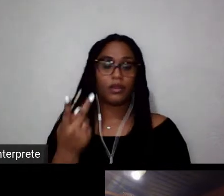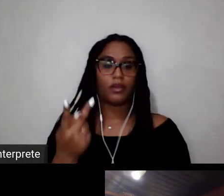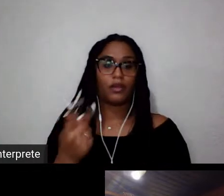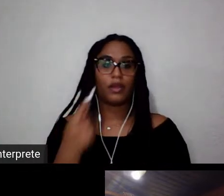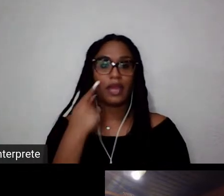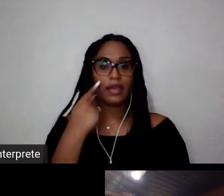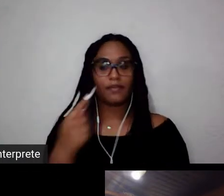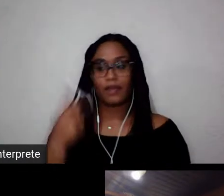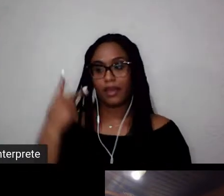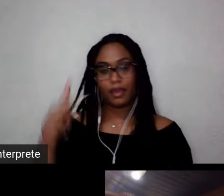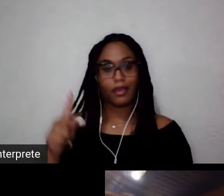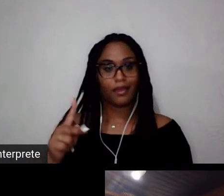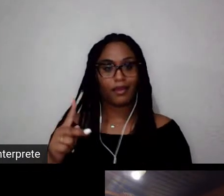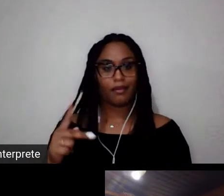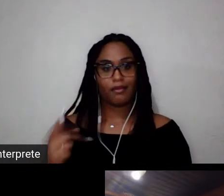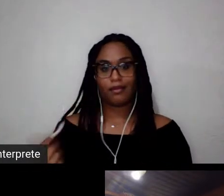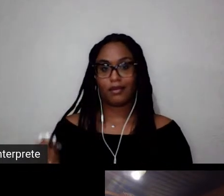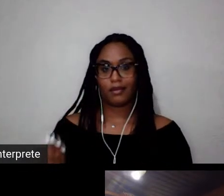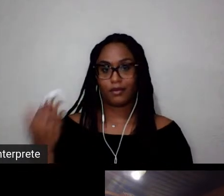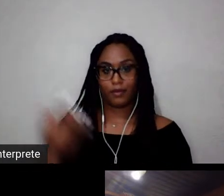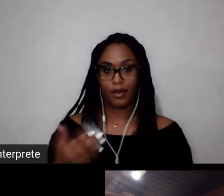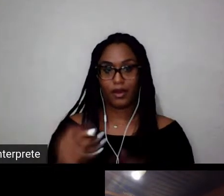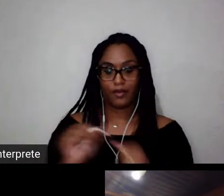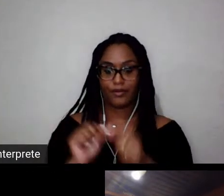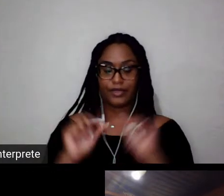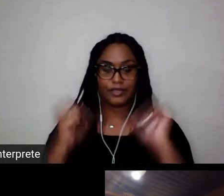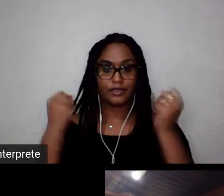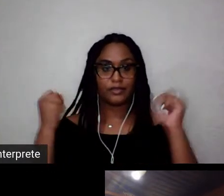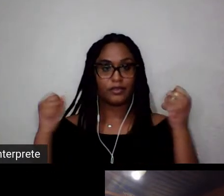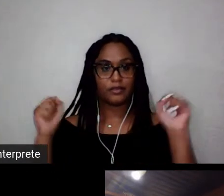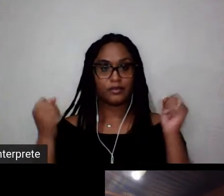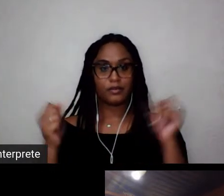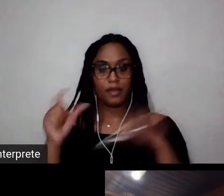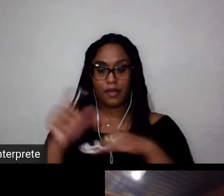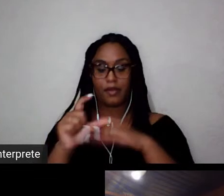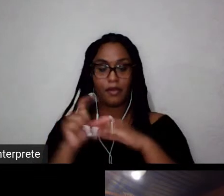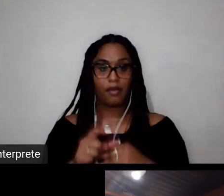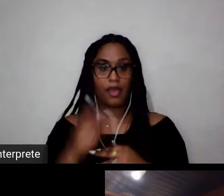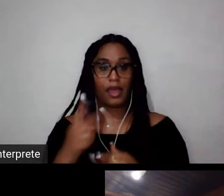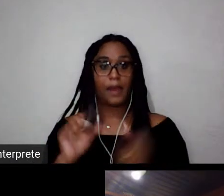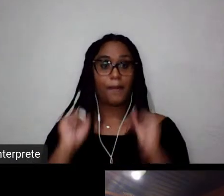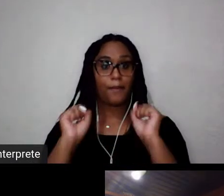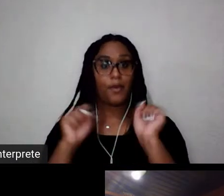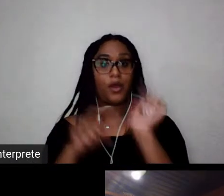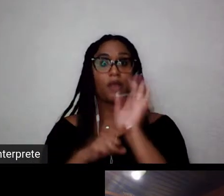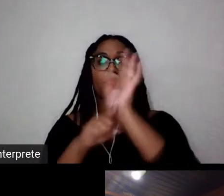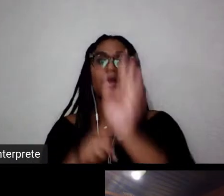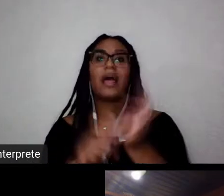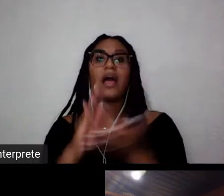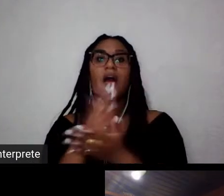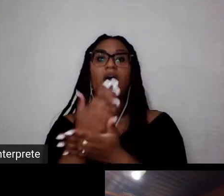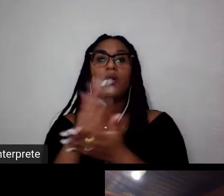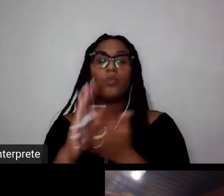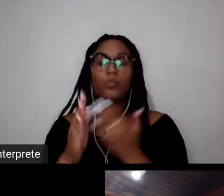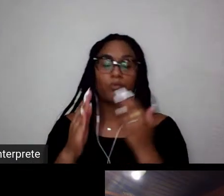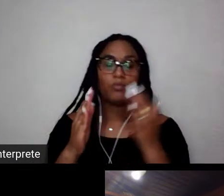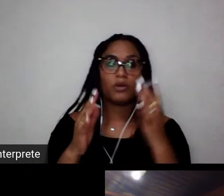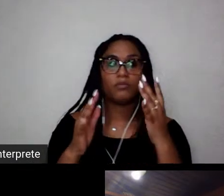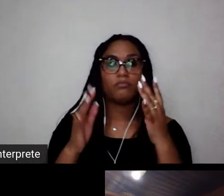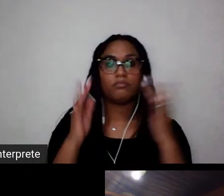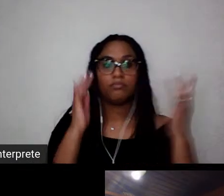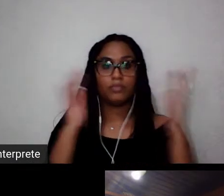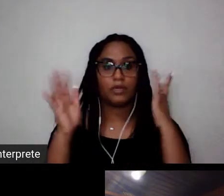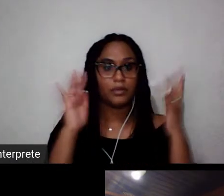como ser de visibilidade, ele pode potencializar algumas discussões que